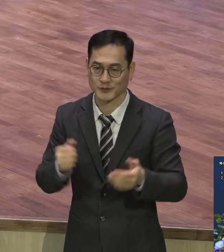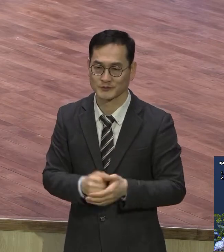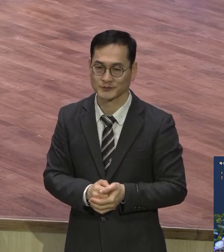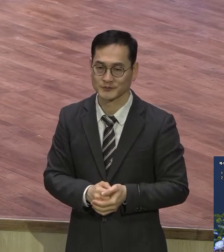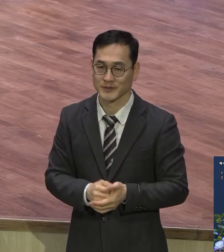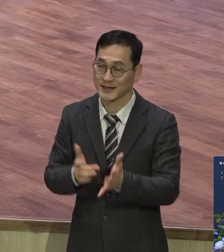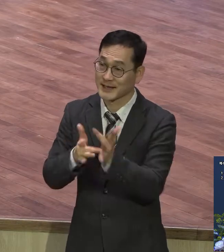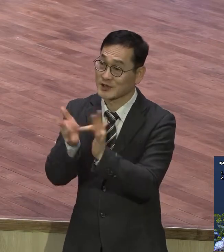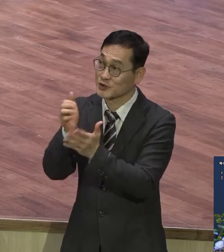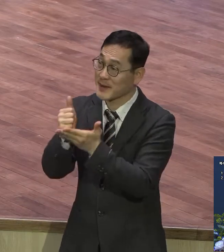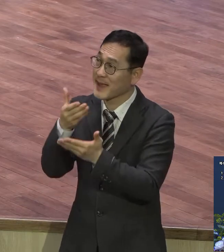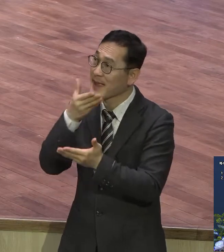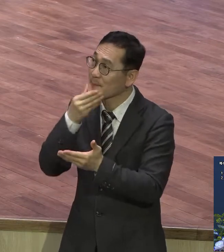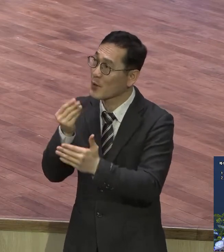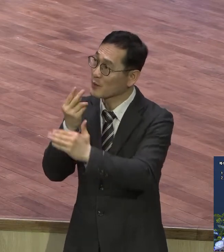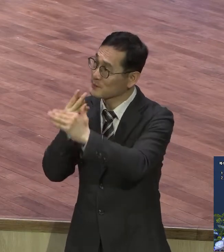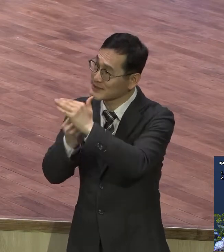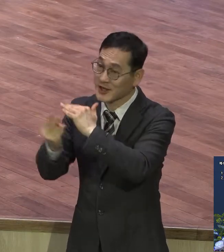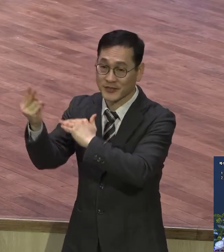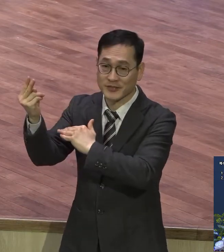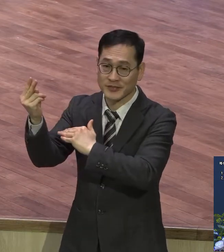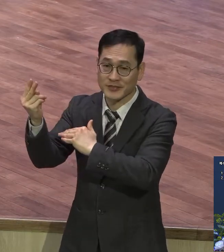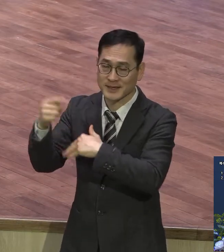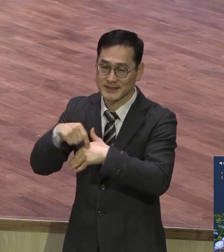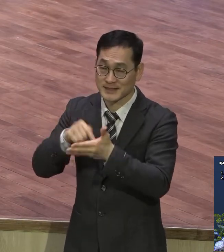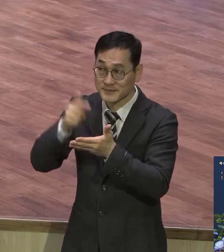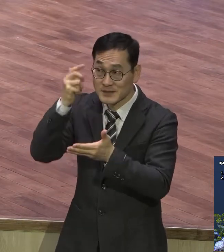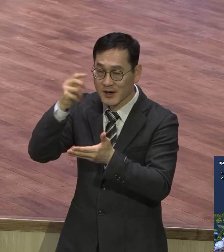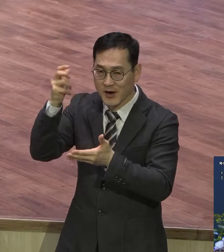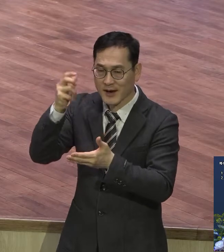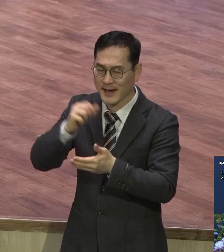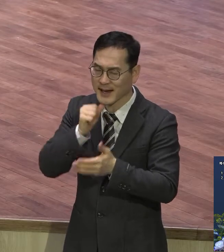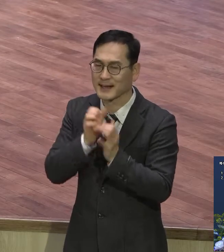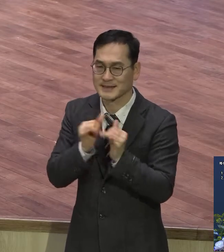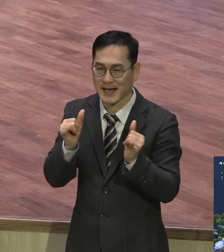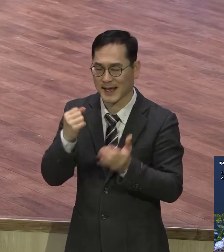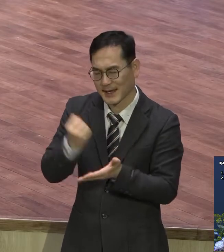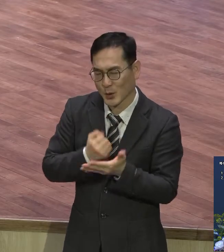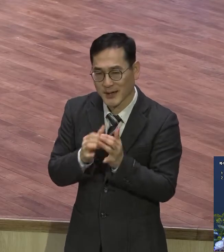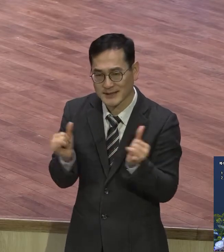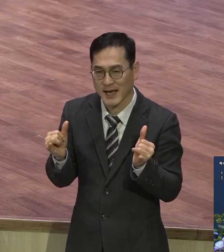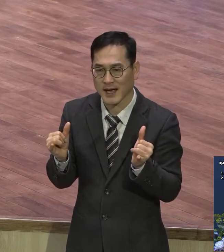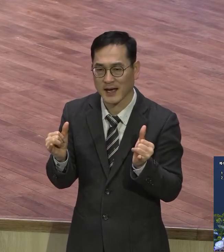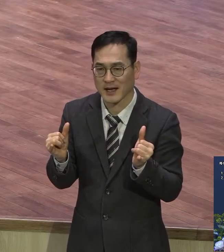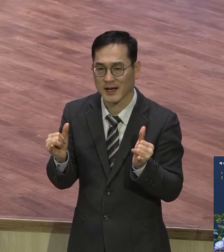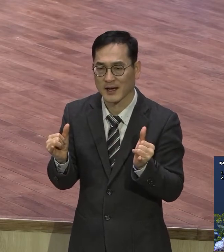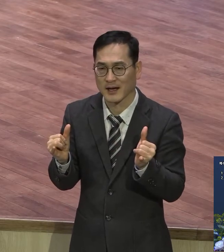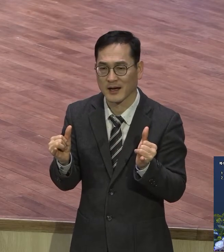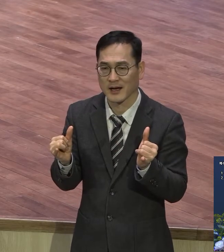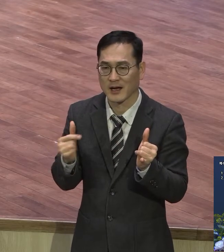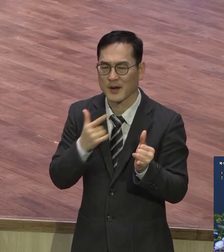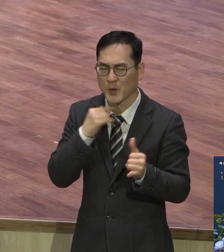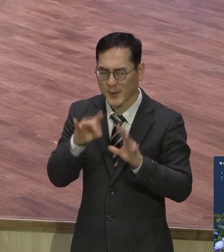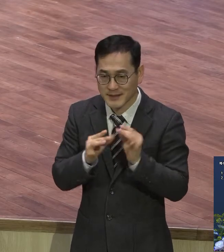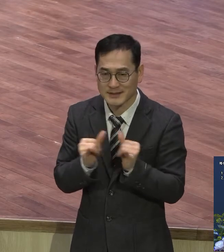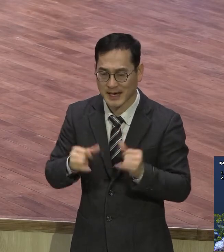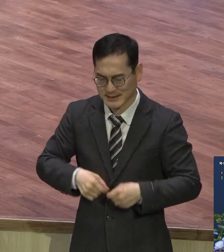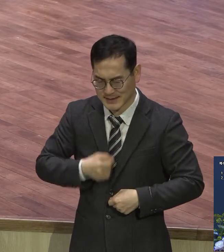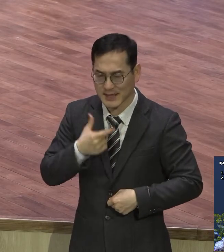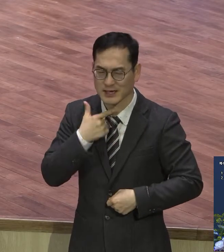시민이 가난한 자 애통한 자 온유한 자 의에 줄이고 목마른 자의 이 삶을 내가 살아야